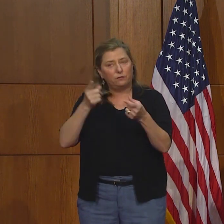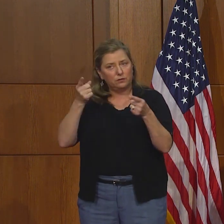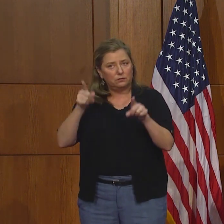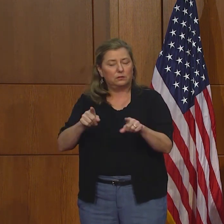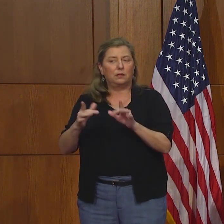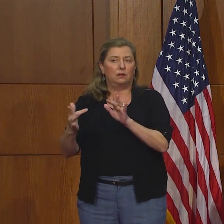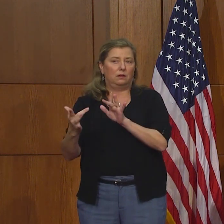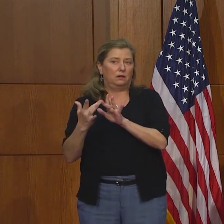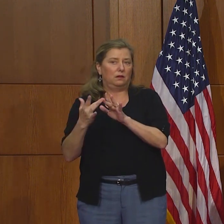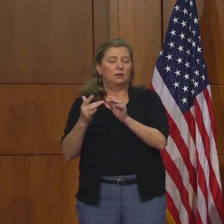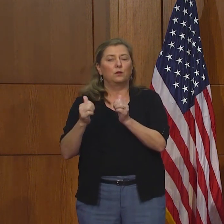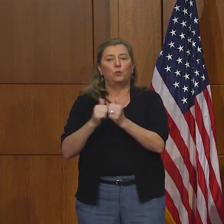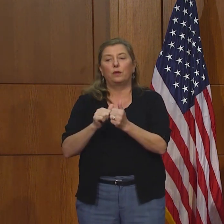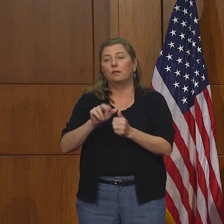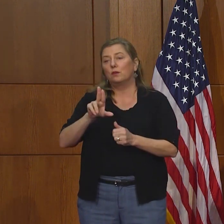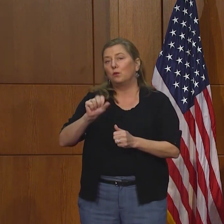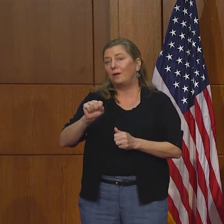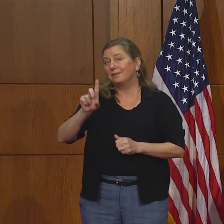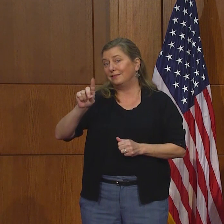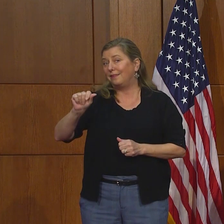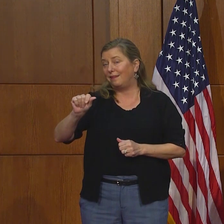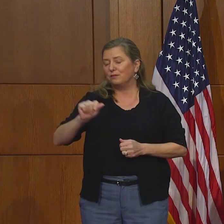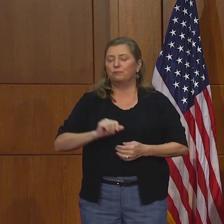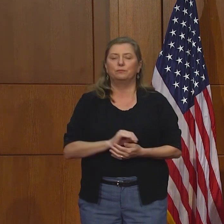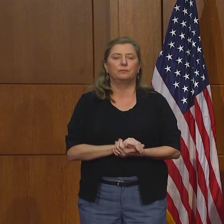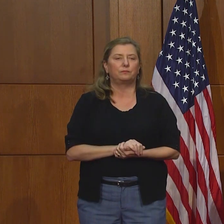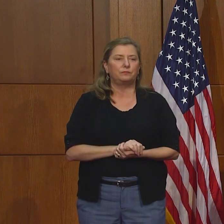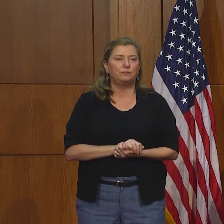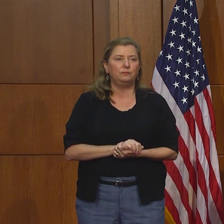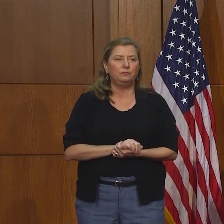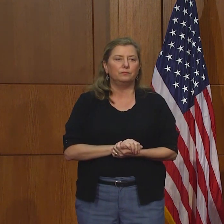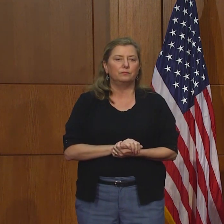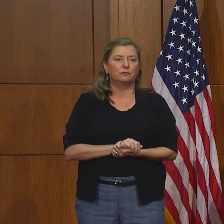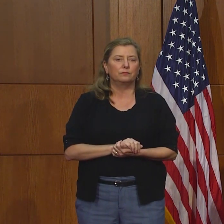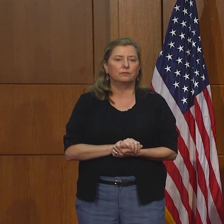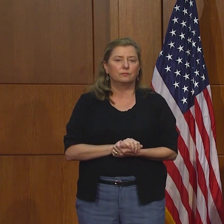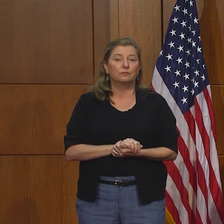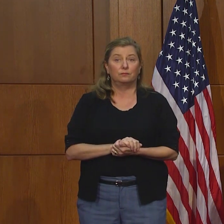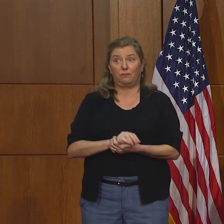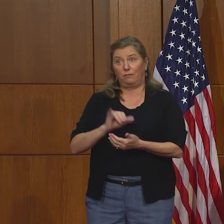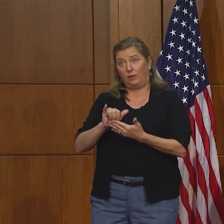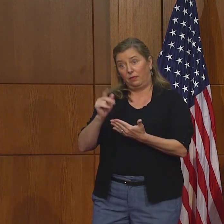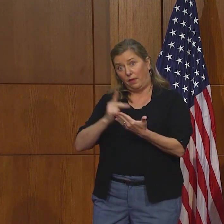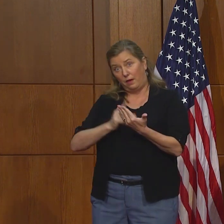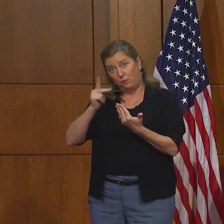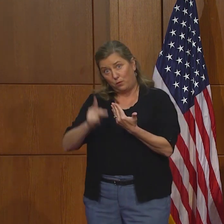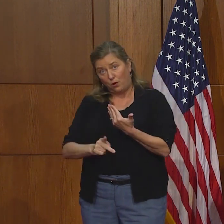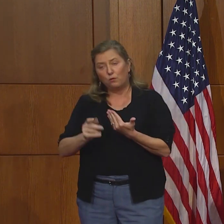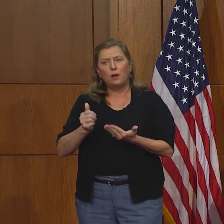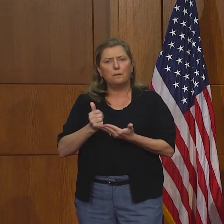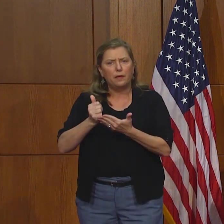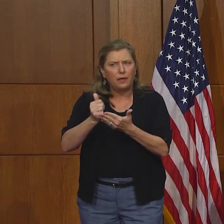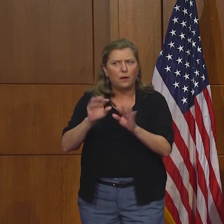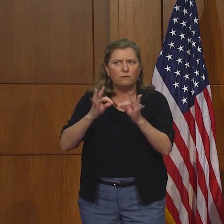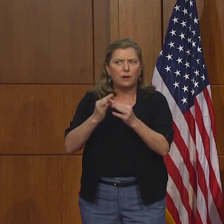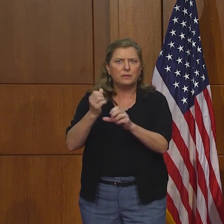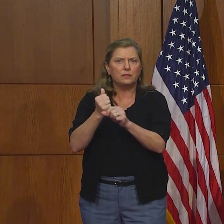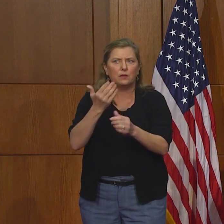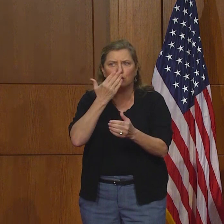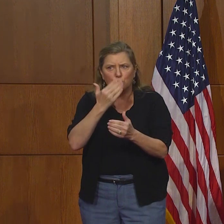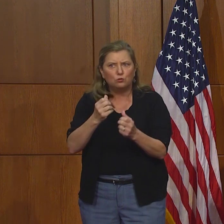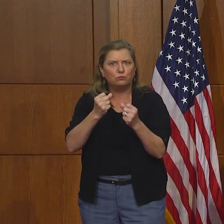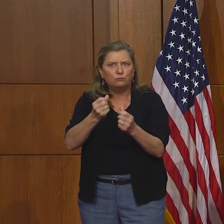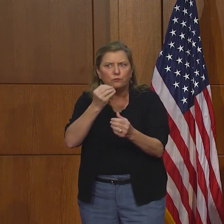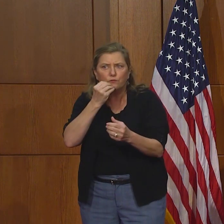También, si otros programas quieren participar en esto, pueden contactar a la USDA. Esto va a hacer que la